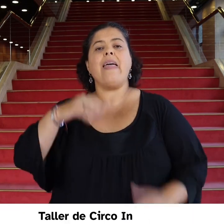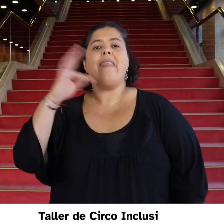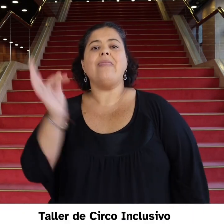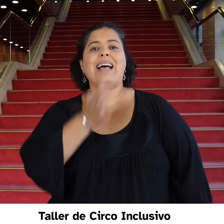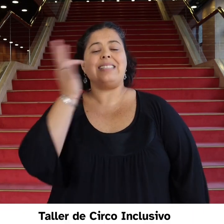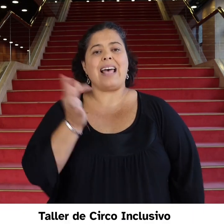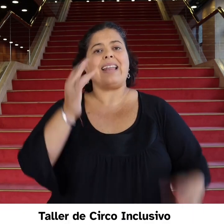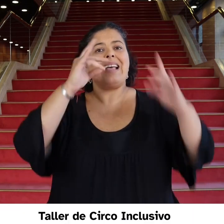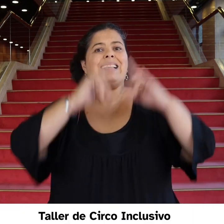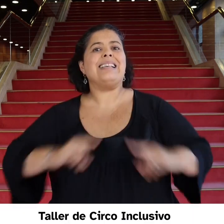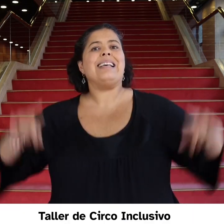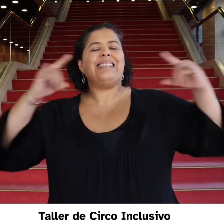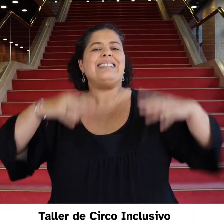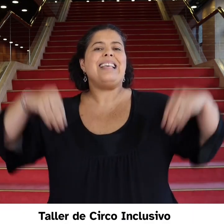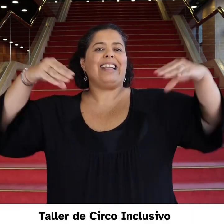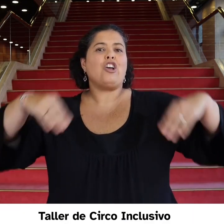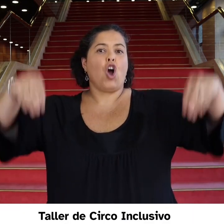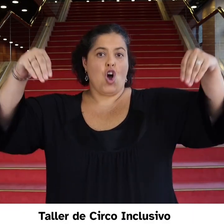Taller de Circo Inclusivo